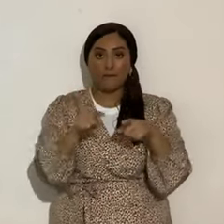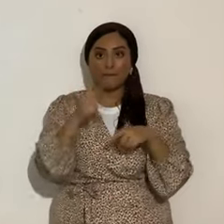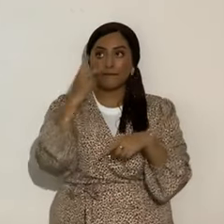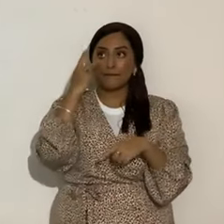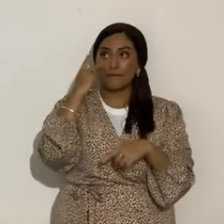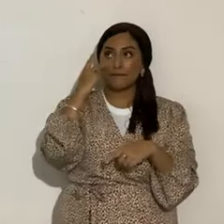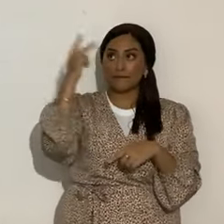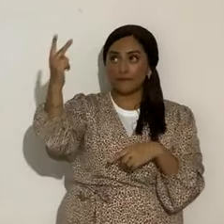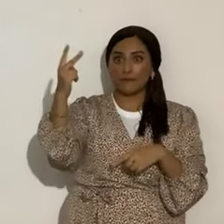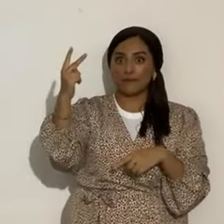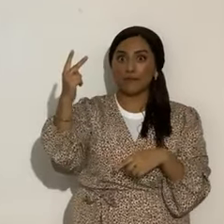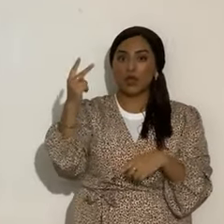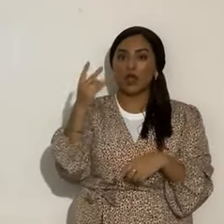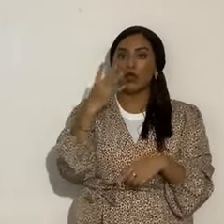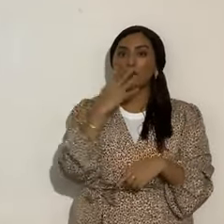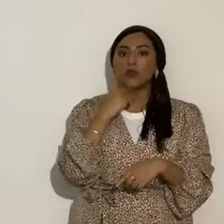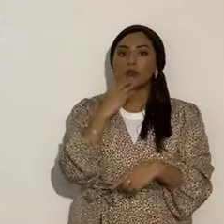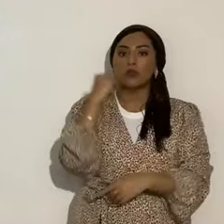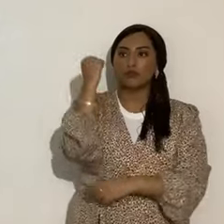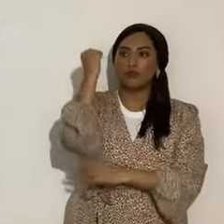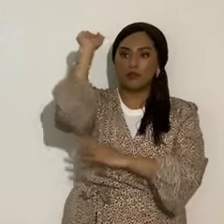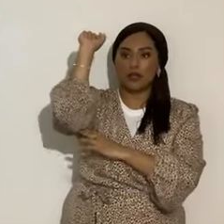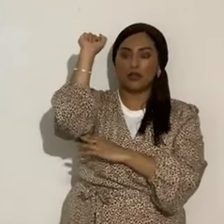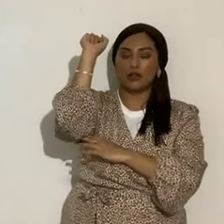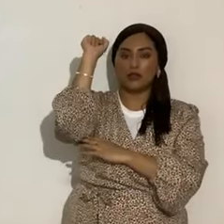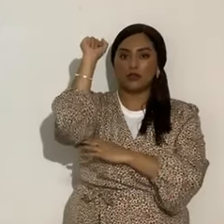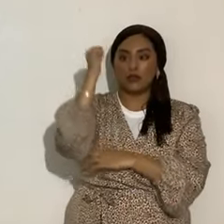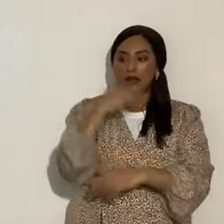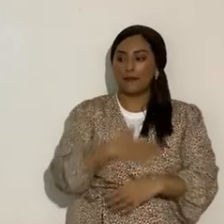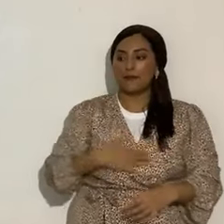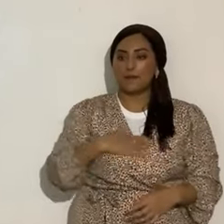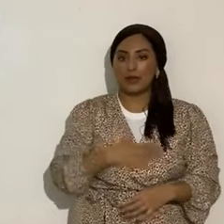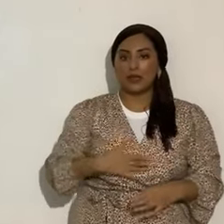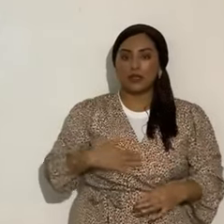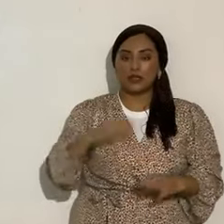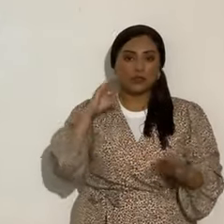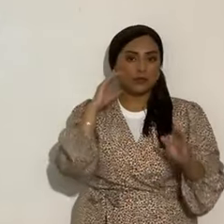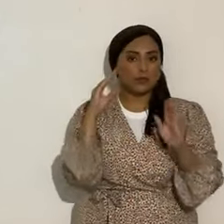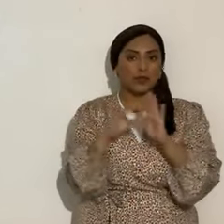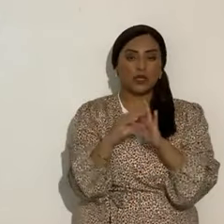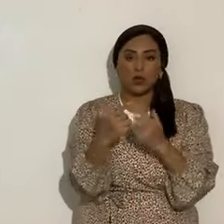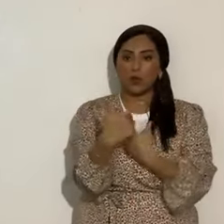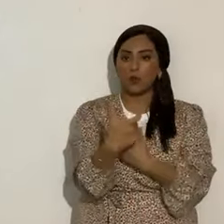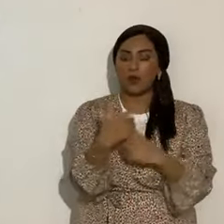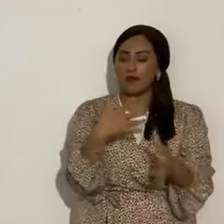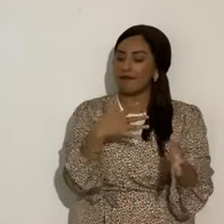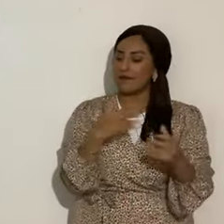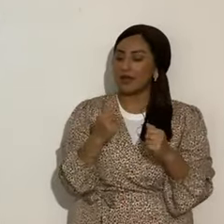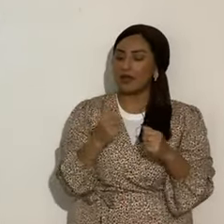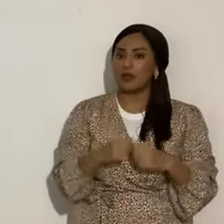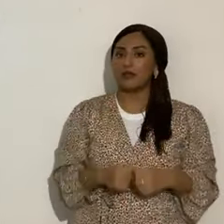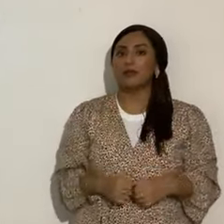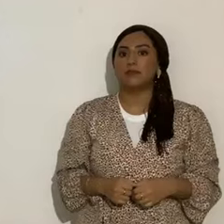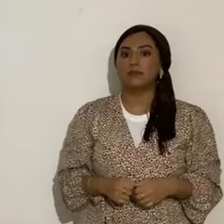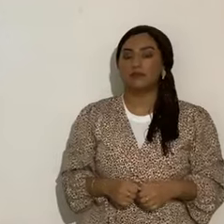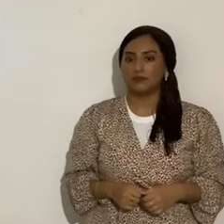rebelión judía. Por favor, esto es para tomar una fotografía, pero rápido. Eso, muy bien.